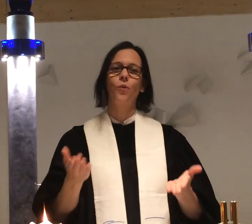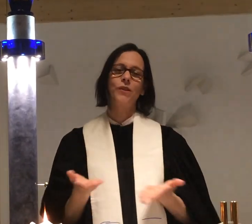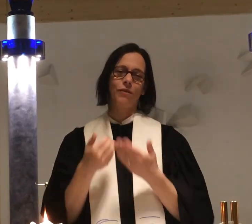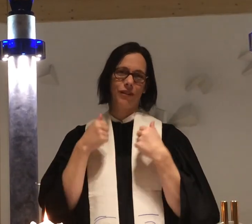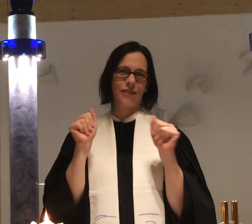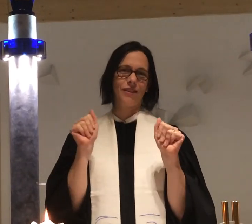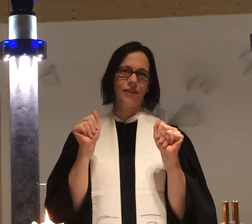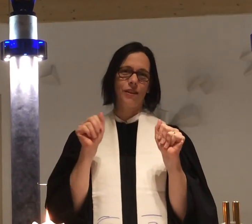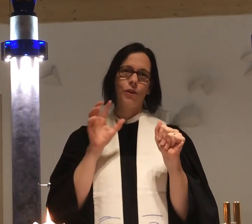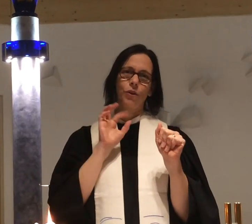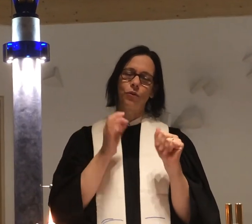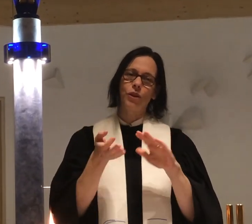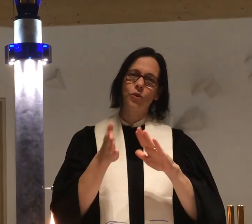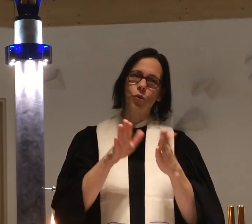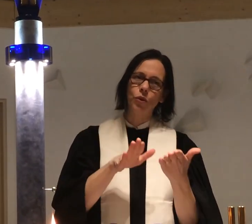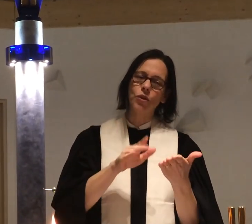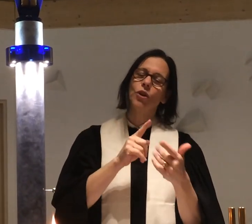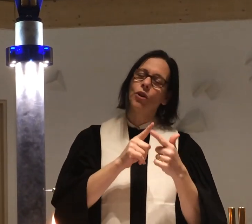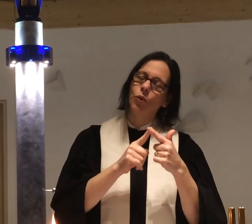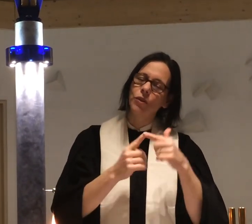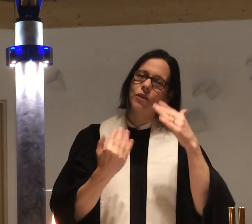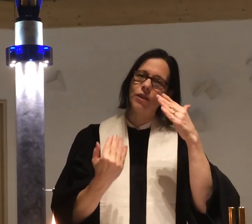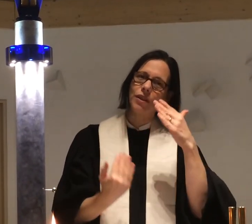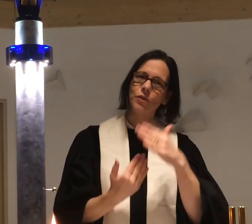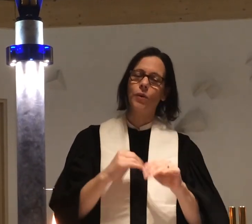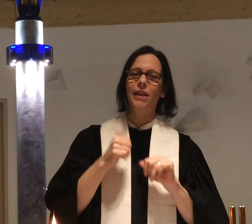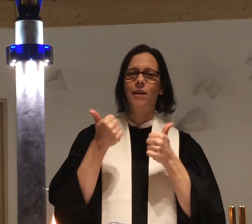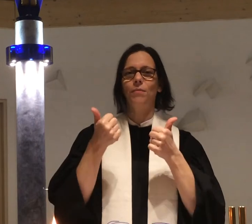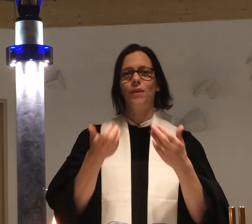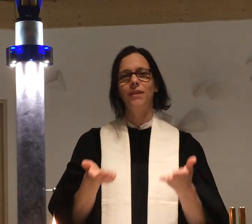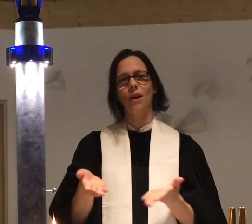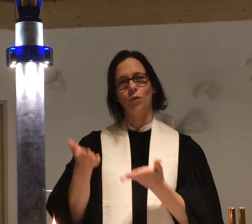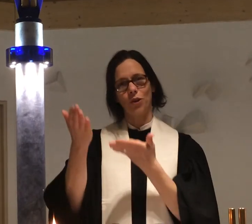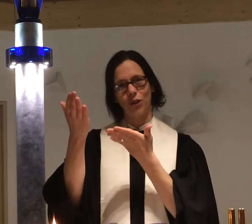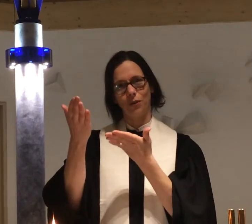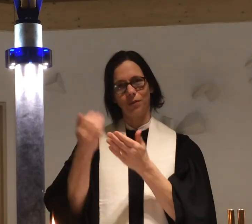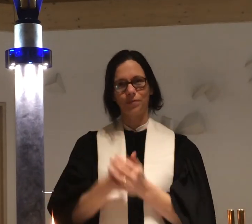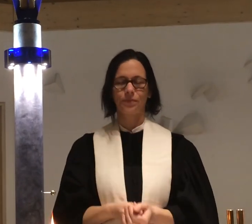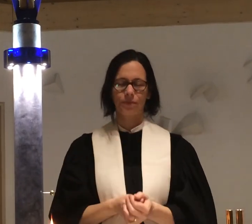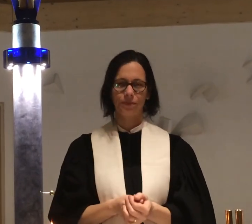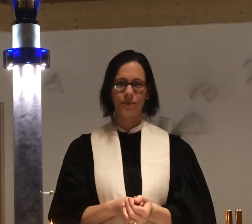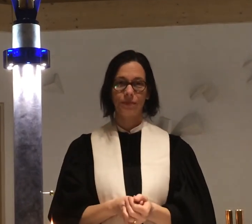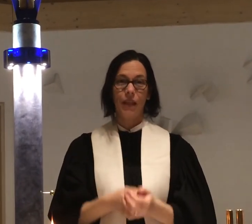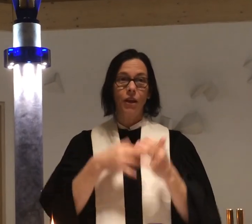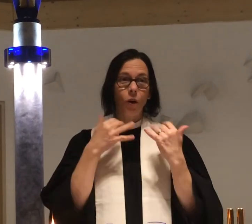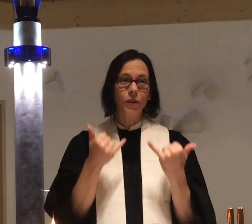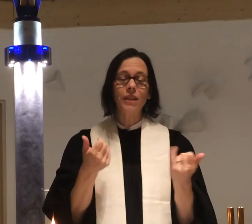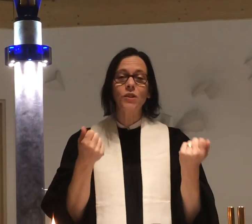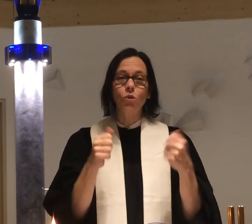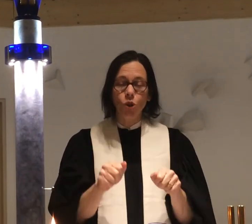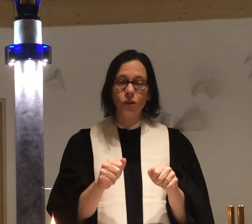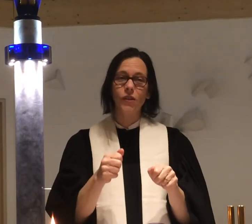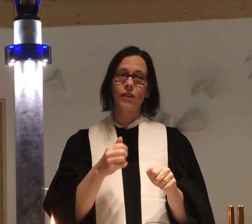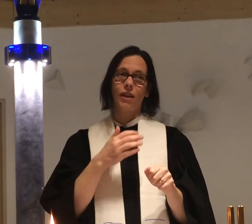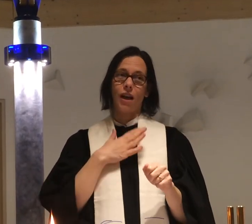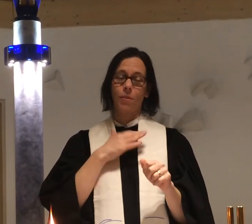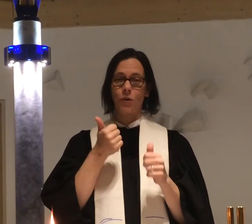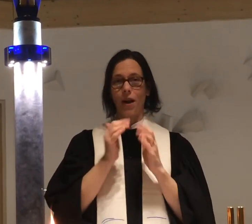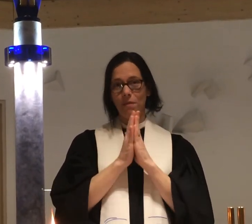Osterfest. Für den Tod und das neue Leben, die Auferstehung. Und jetzt zum Schluss habe ich noch eine